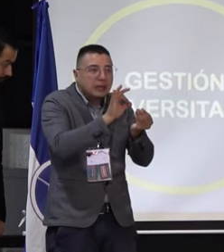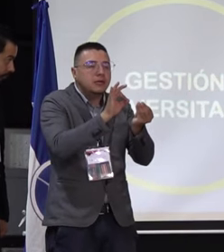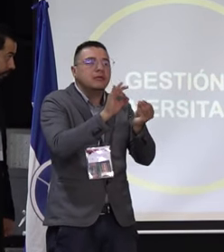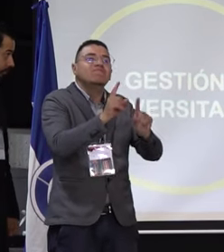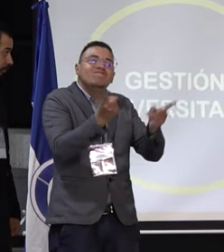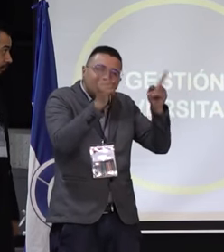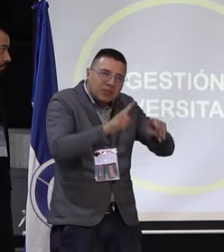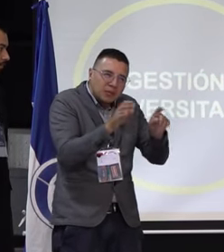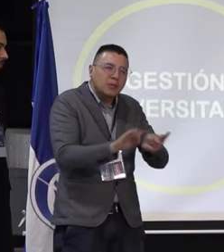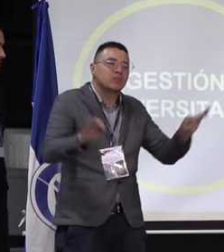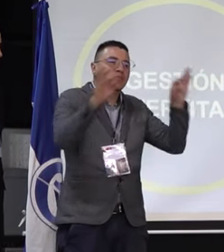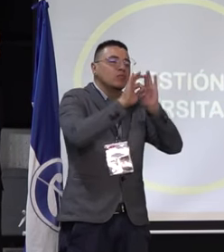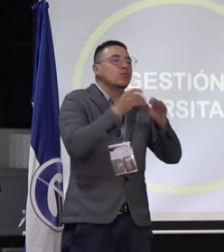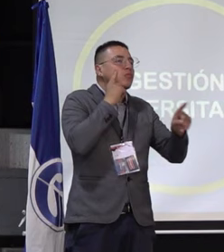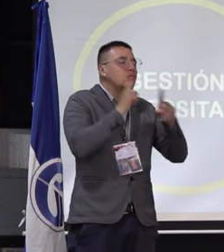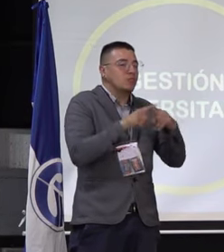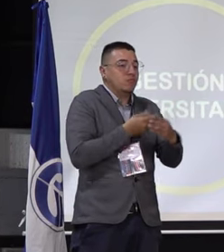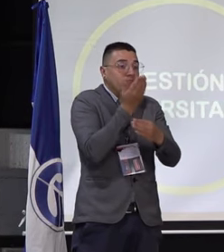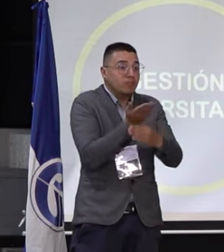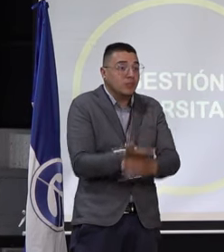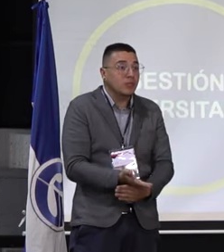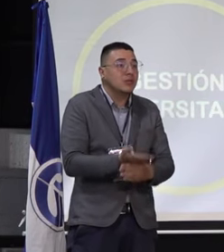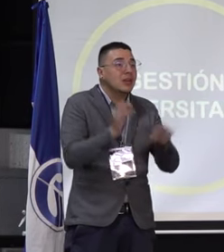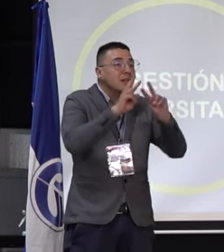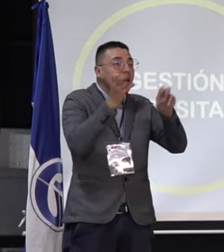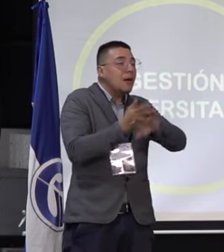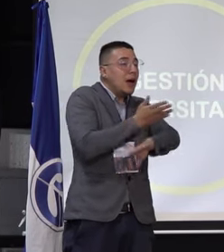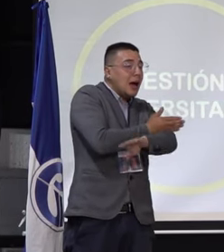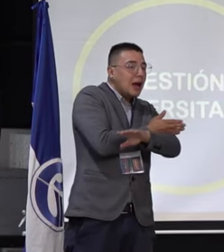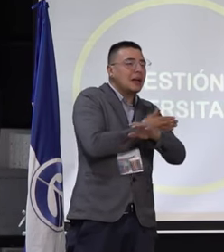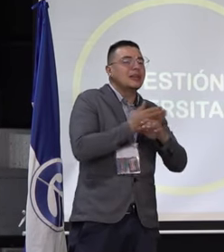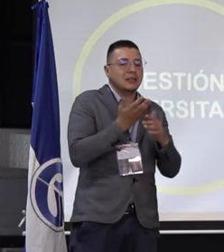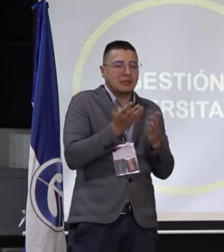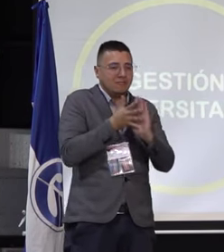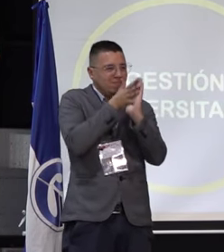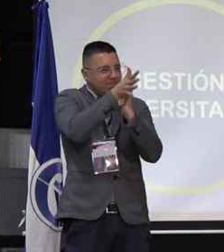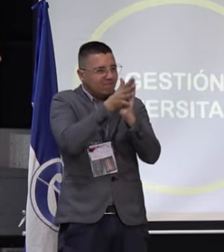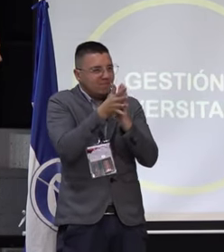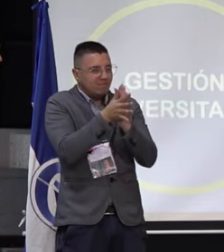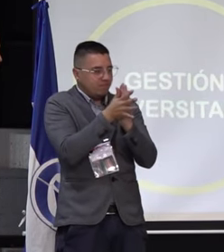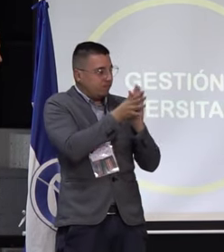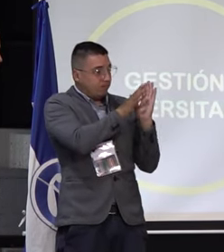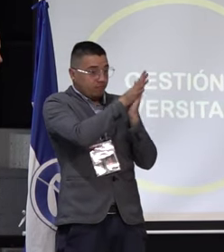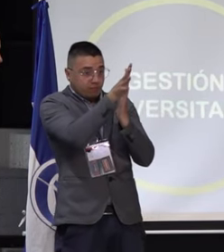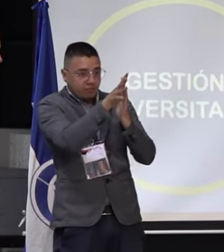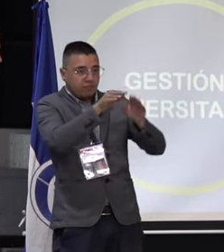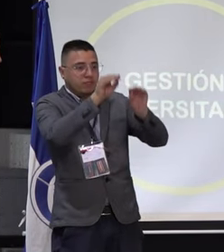también dentro de lo que está planteándose como en la lógica de la formación de formadores.